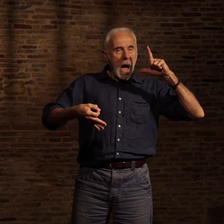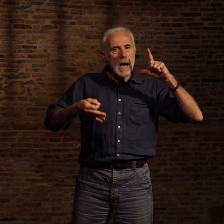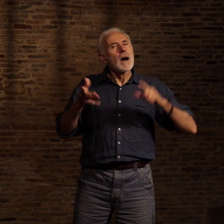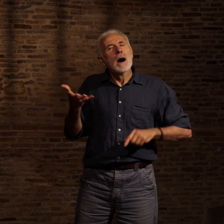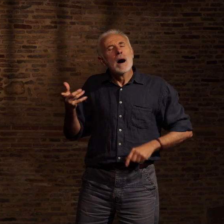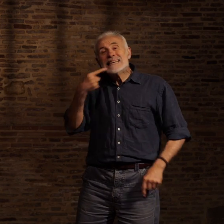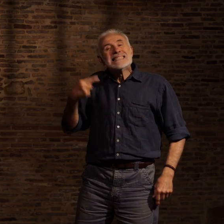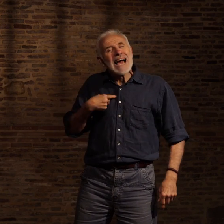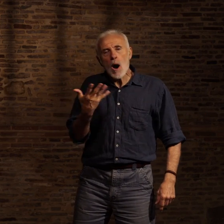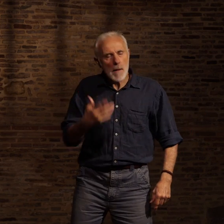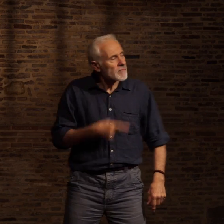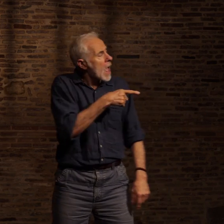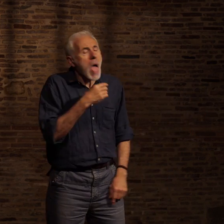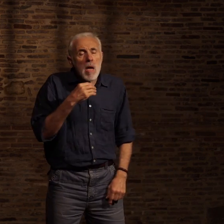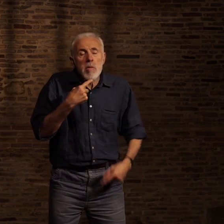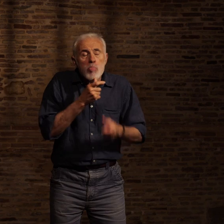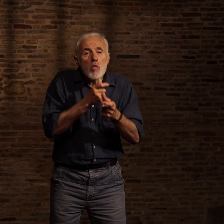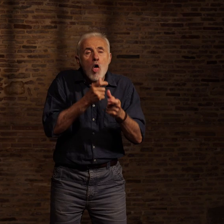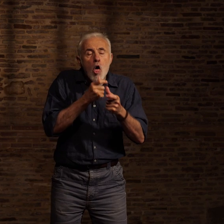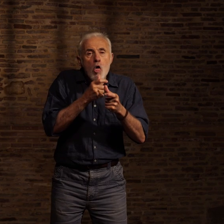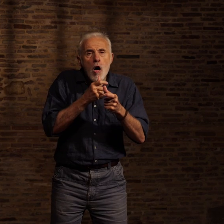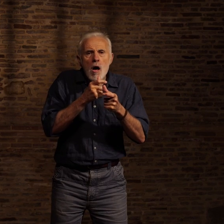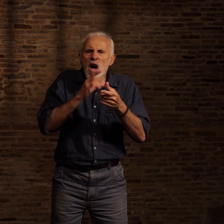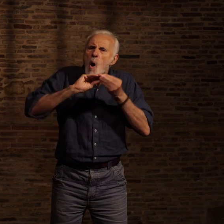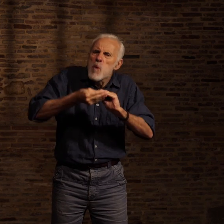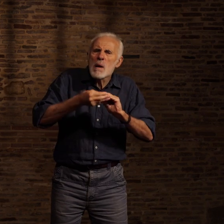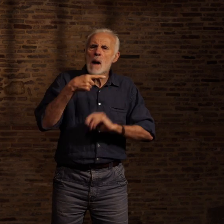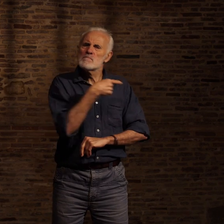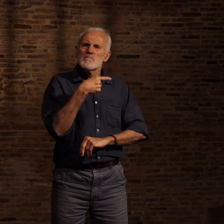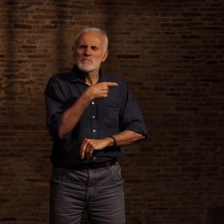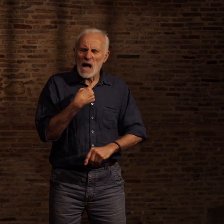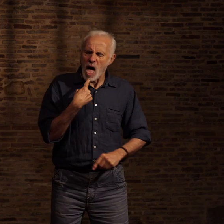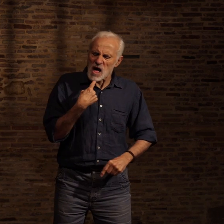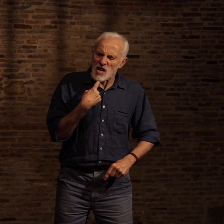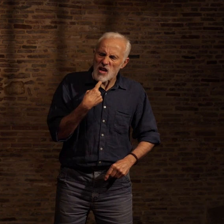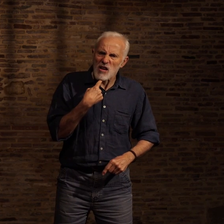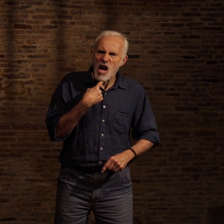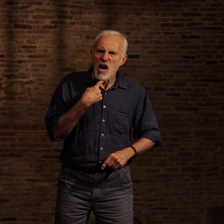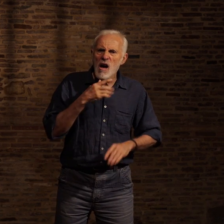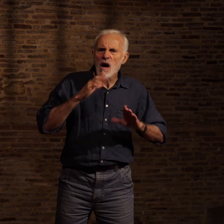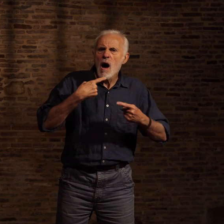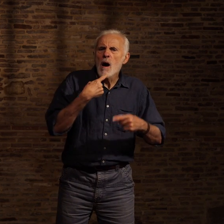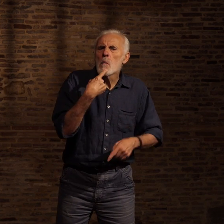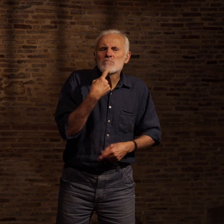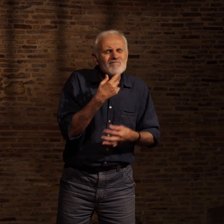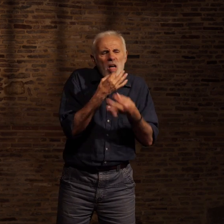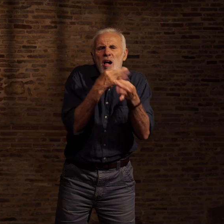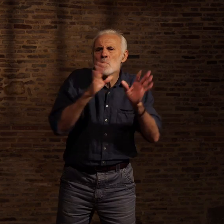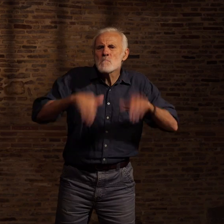rendais responsable de mes problèmes, n'était pas la cause principale de mon problème d'élocution. Il m'a expliqué